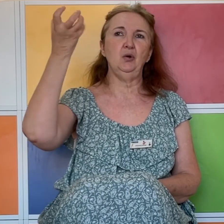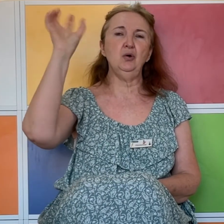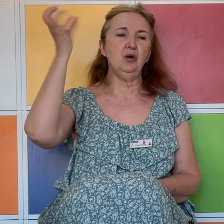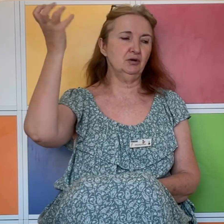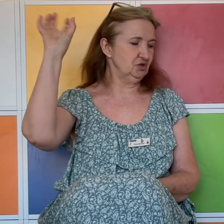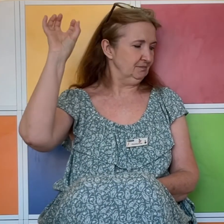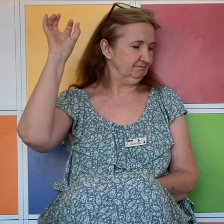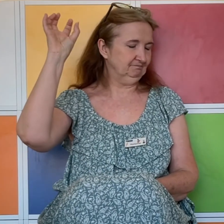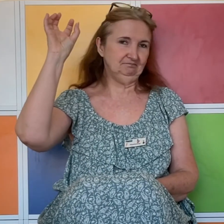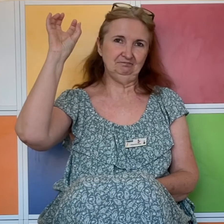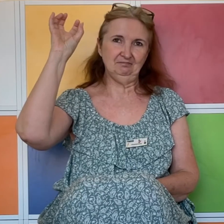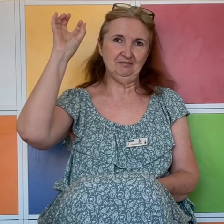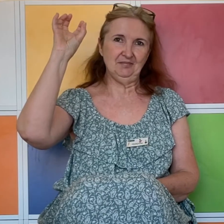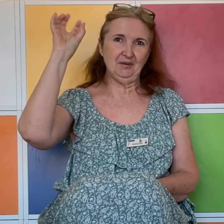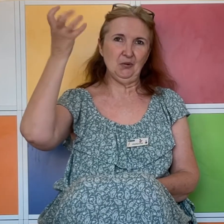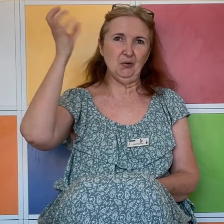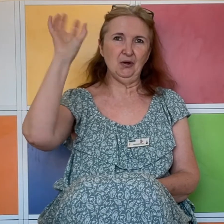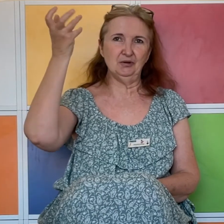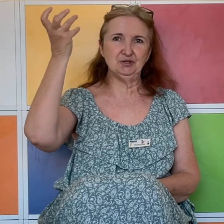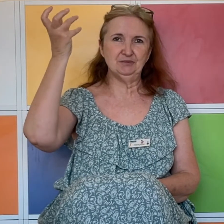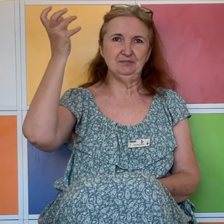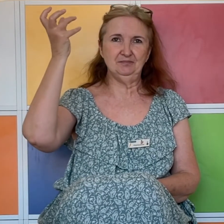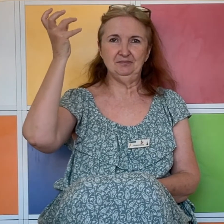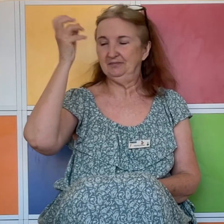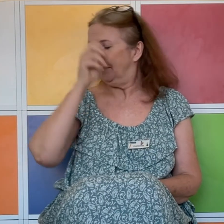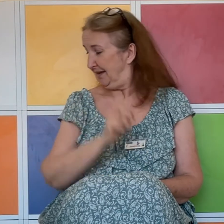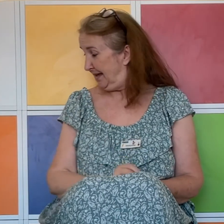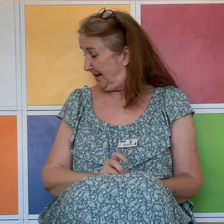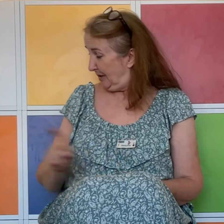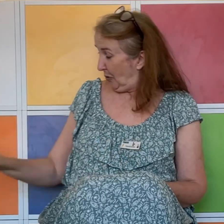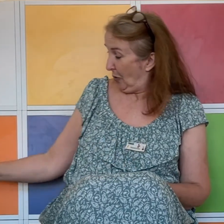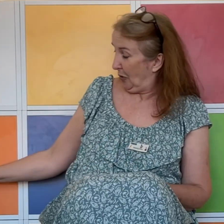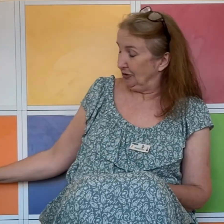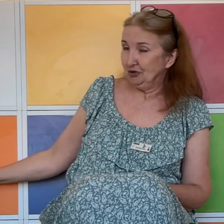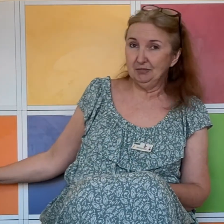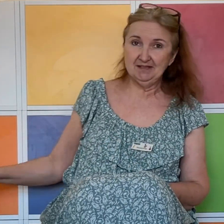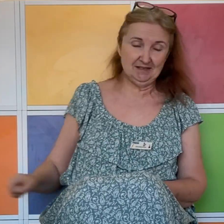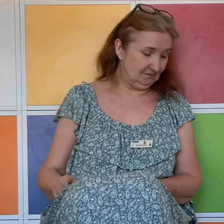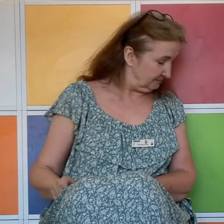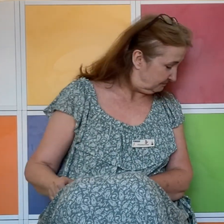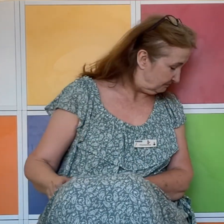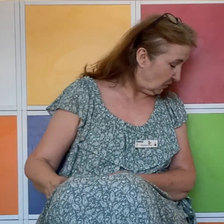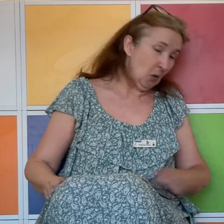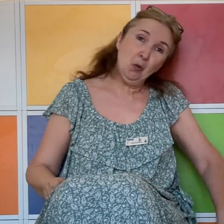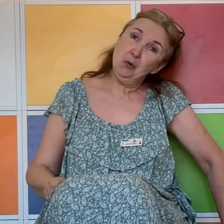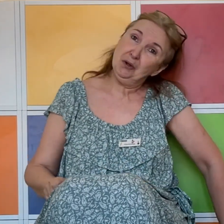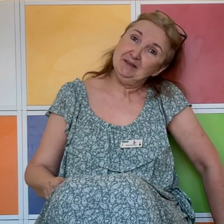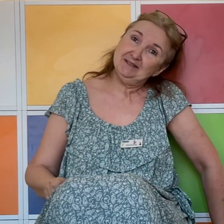Orange. Orange. Orange. Orange comme ici. Ou comme ici.